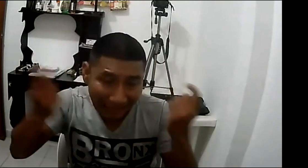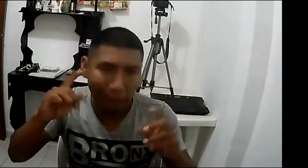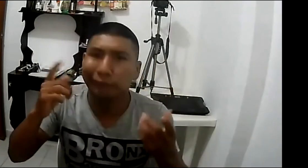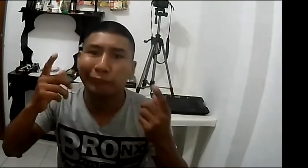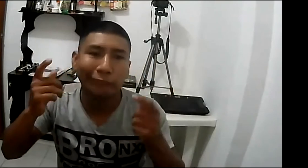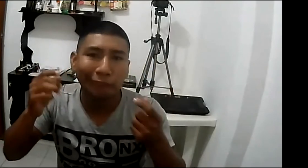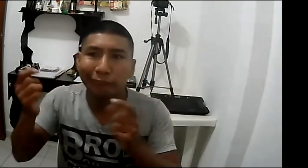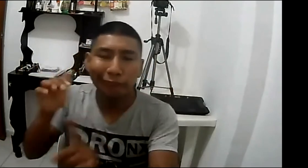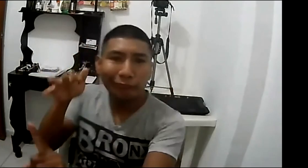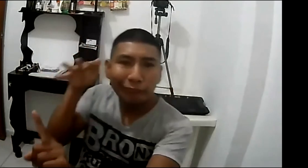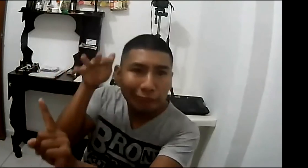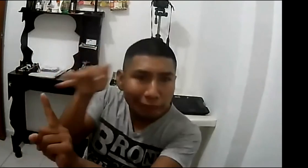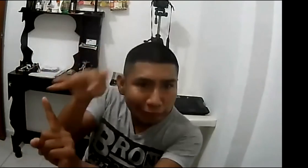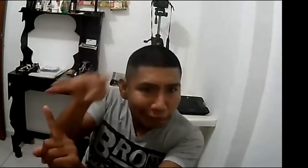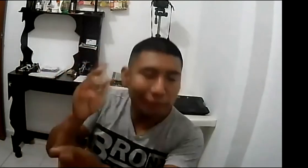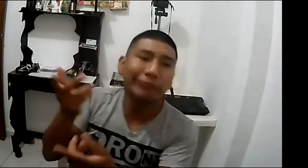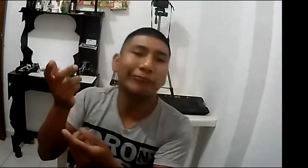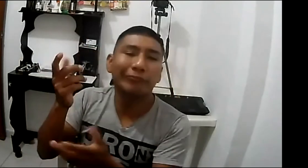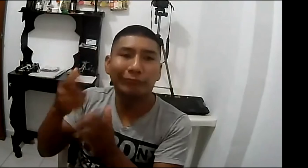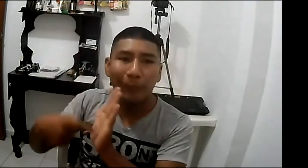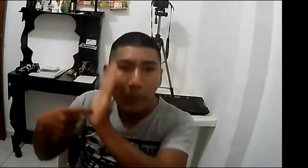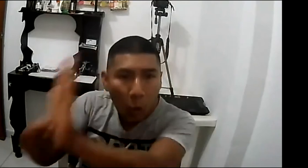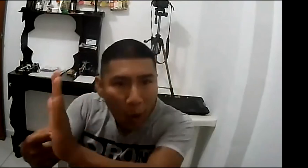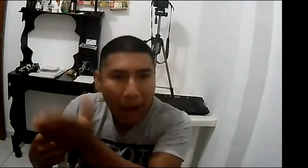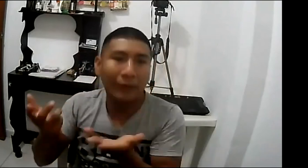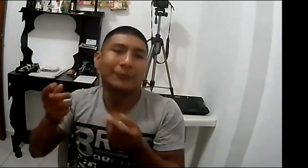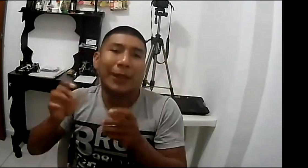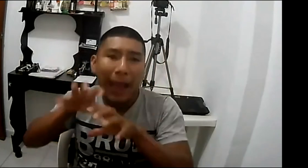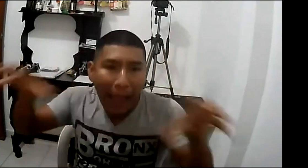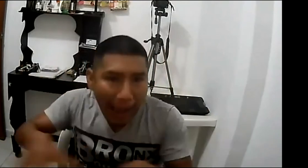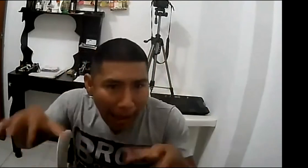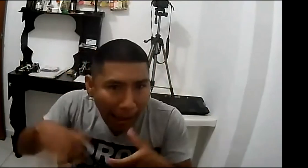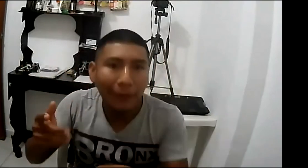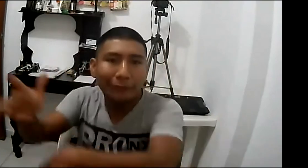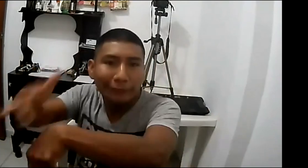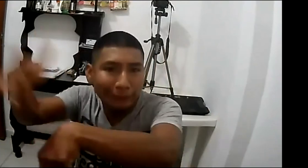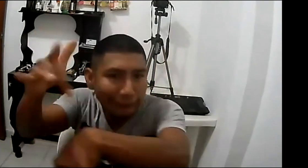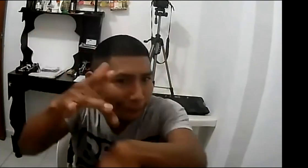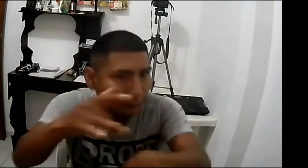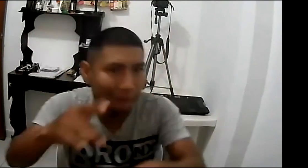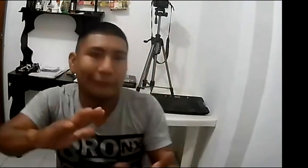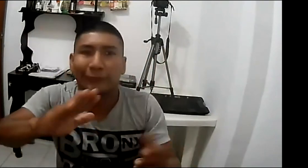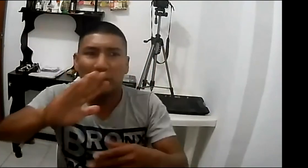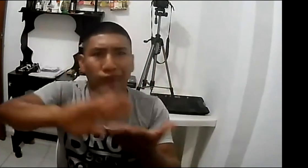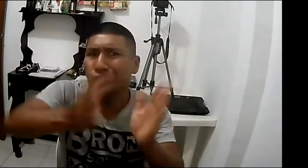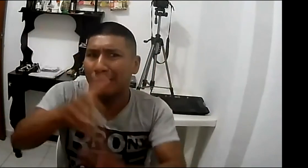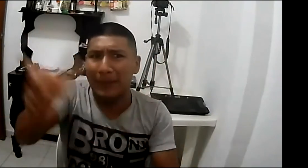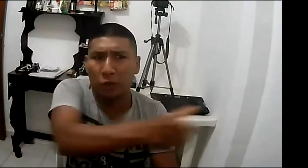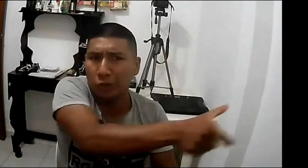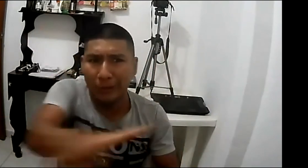digamos, tratar de comprometernos y crear estrategias que permitan tener más incidencia en la universidad para que de esa